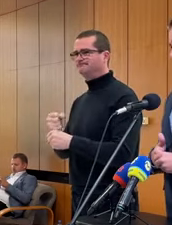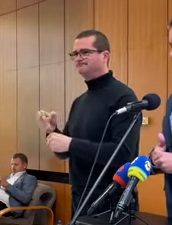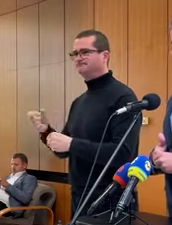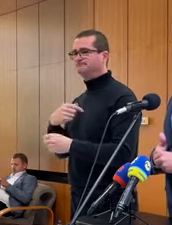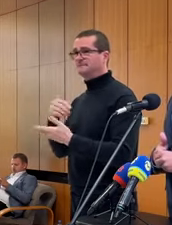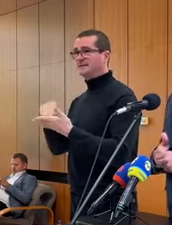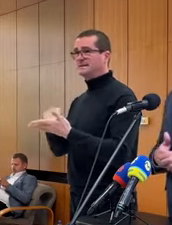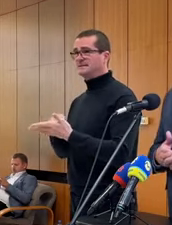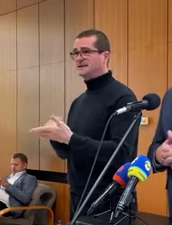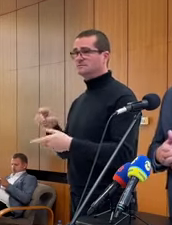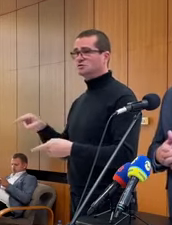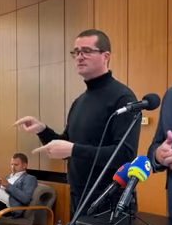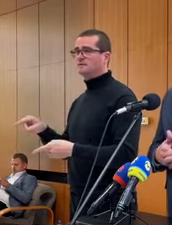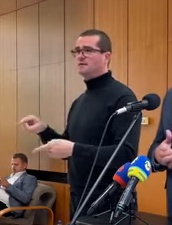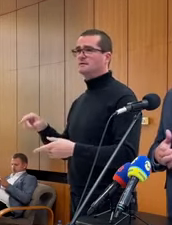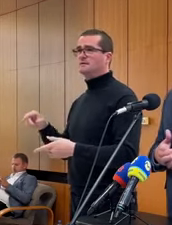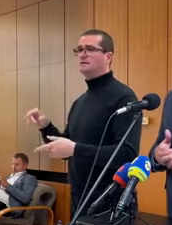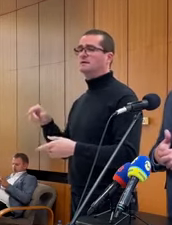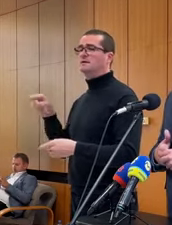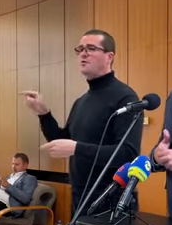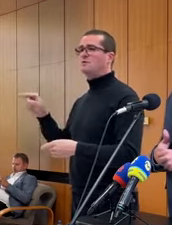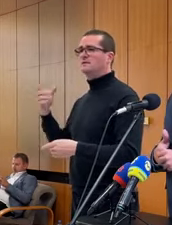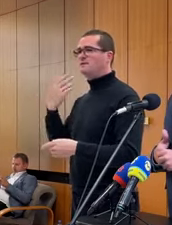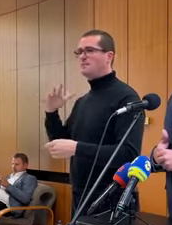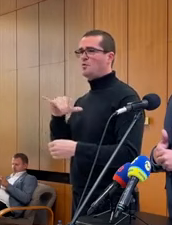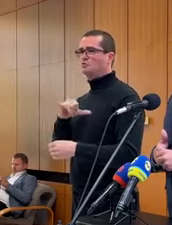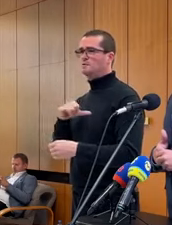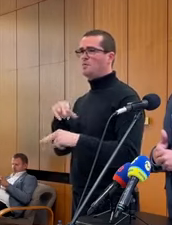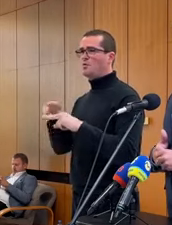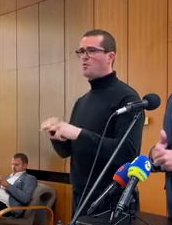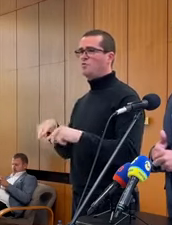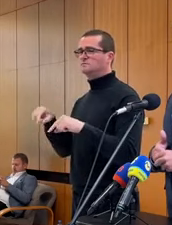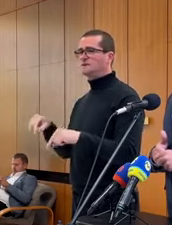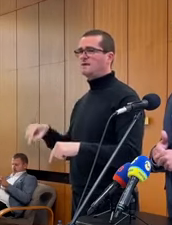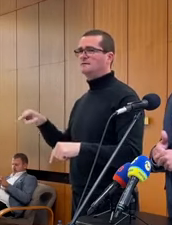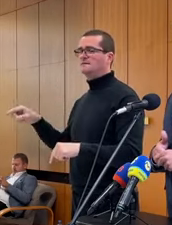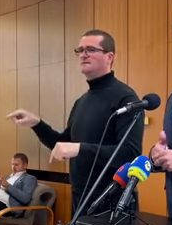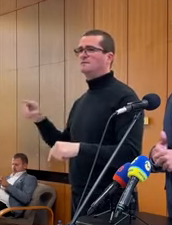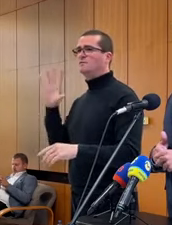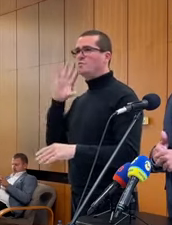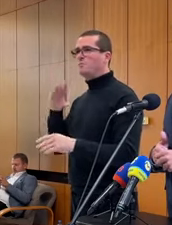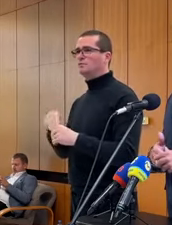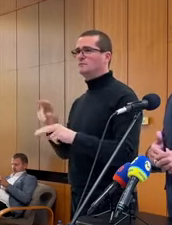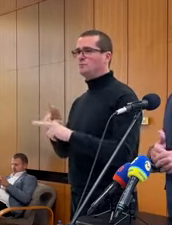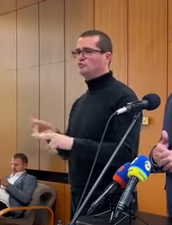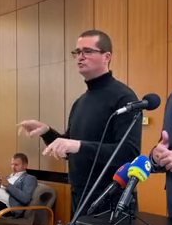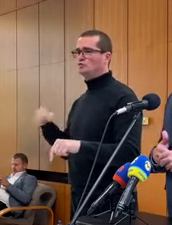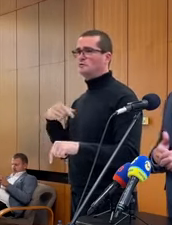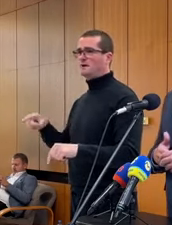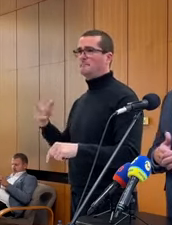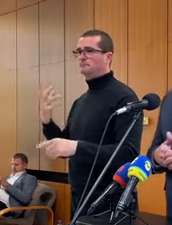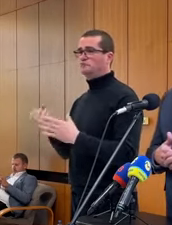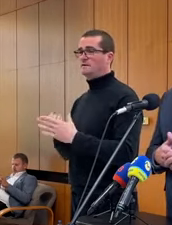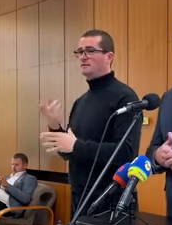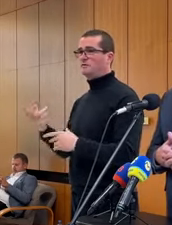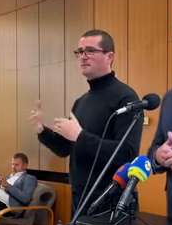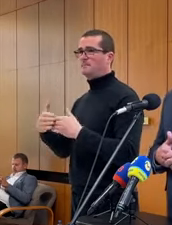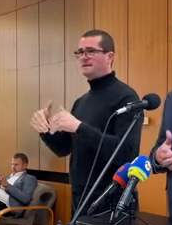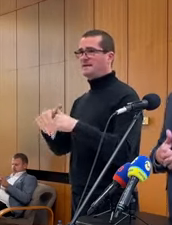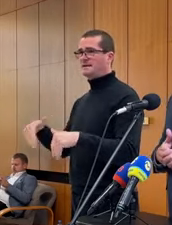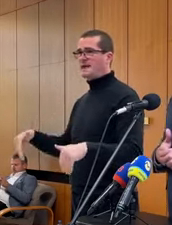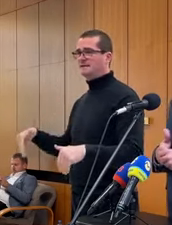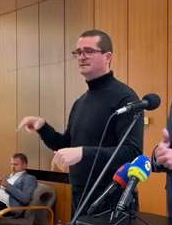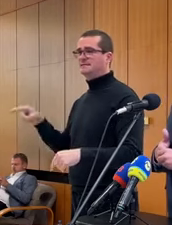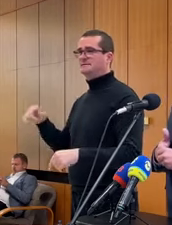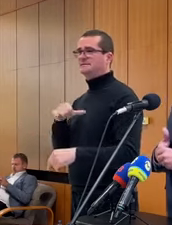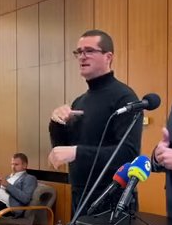zaregistrovaní. Oni nemajú záujem zostávať ani v tých ubytovacích možnostiach, ktoré tam sú vytvorené v príhraničí, aj